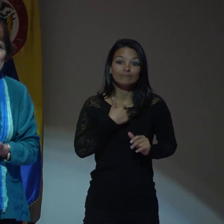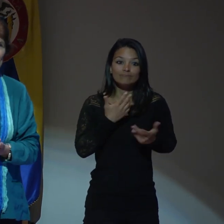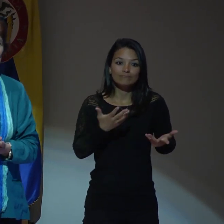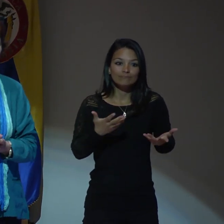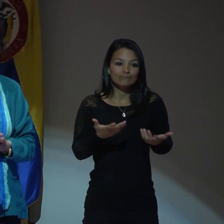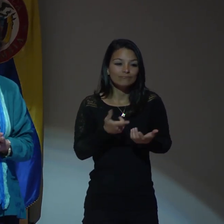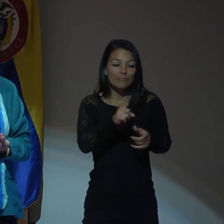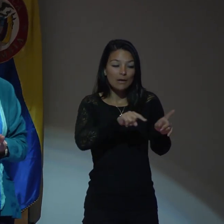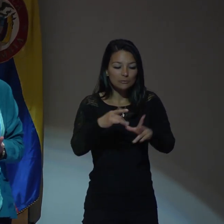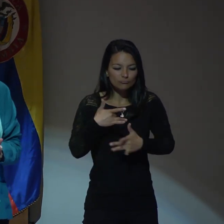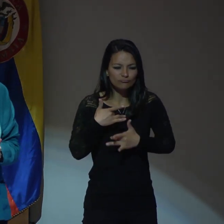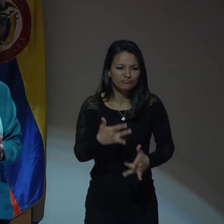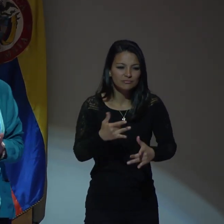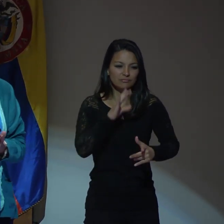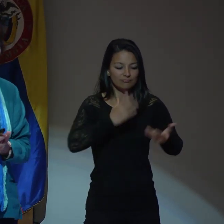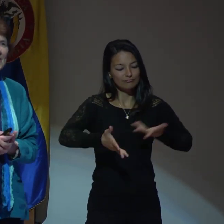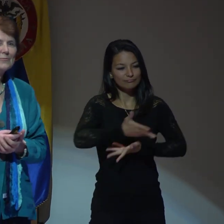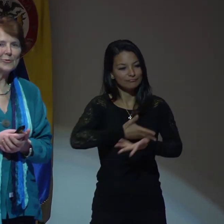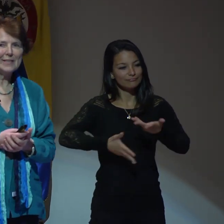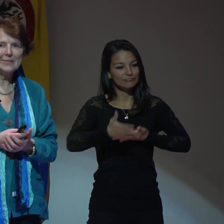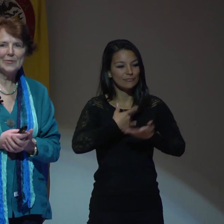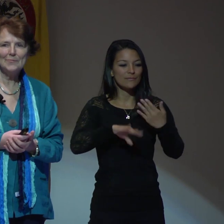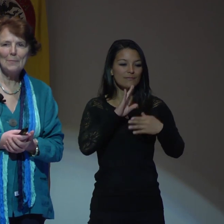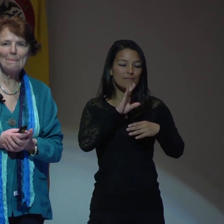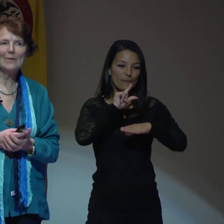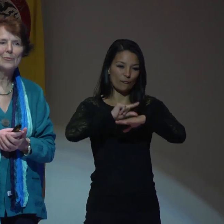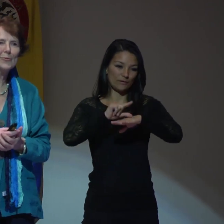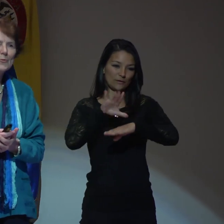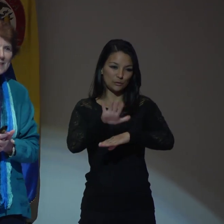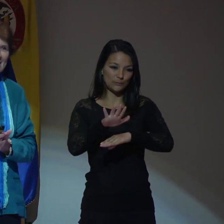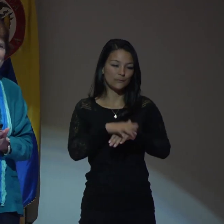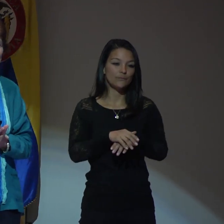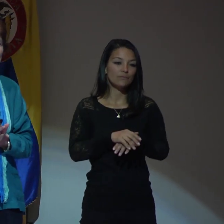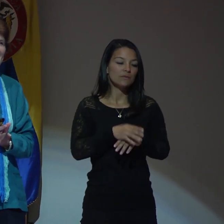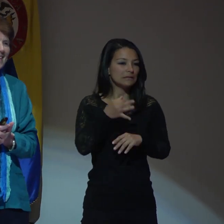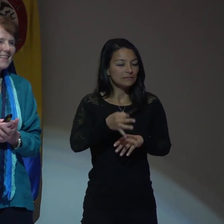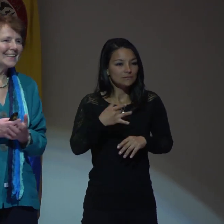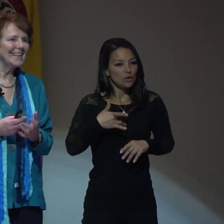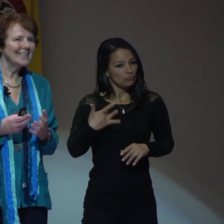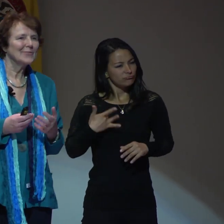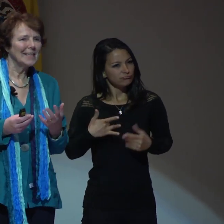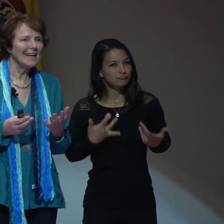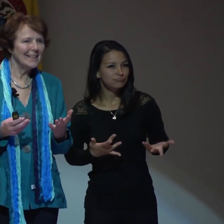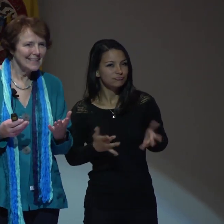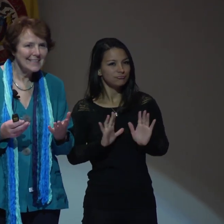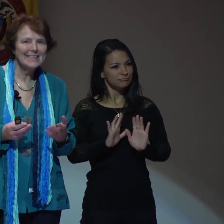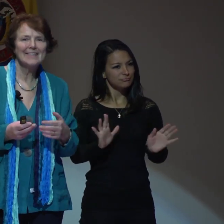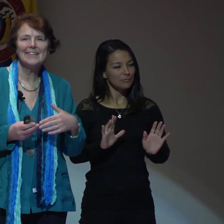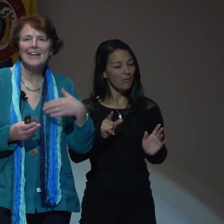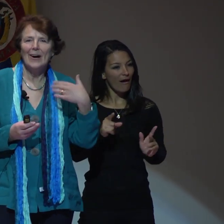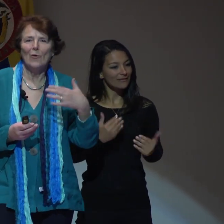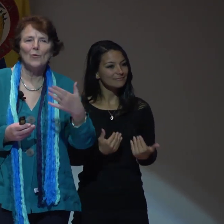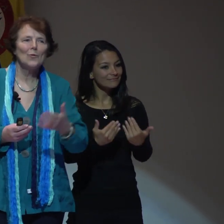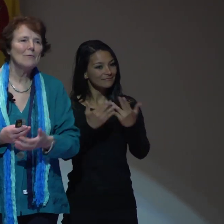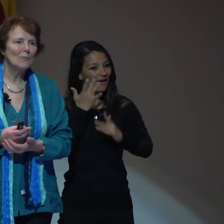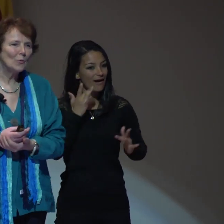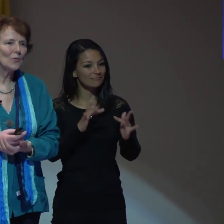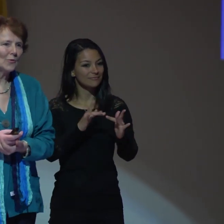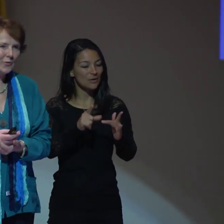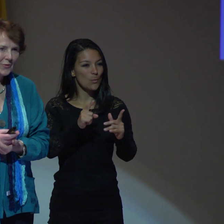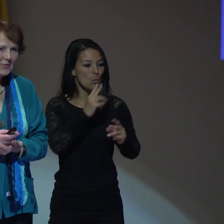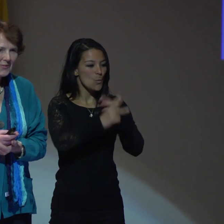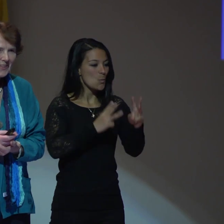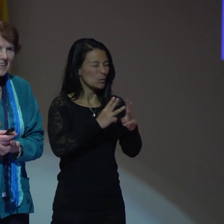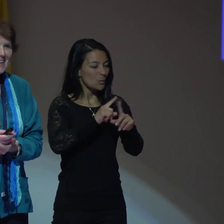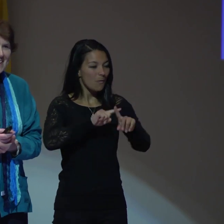voluntarios que colaboran con la Fundación. Uno siente que eso ya es un nuevo